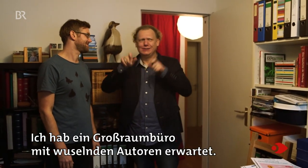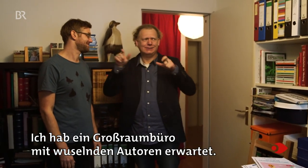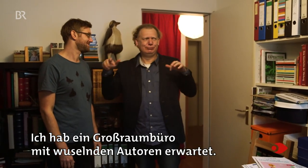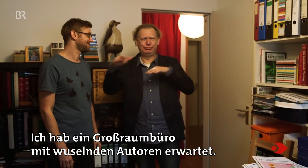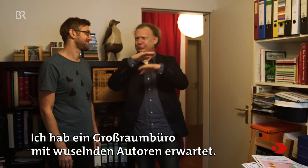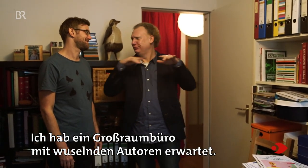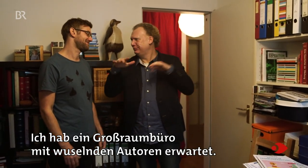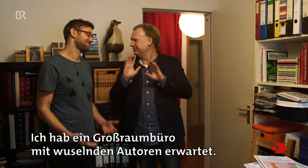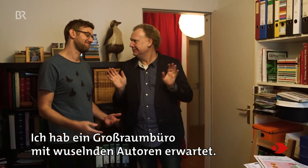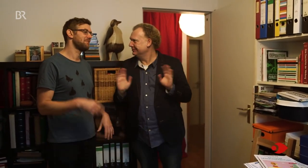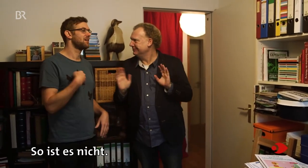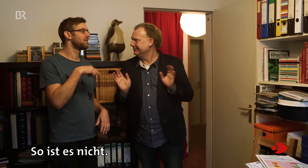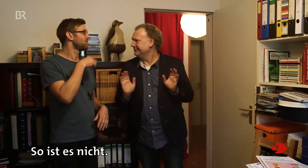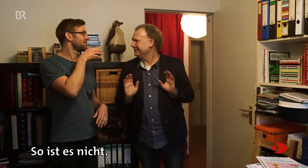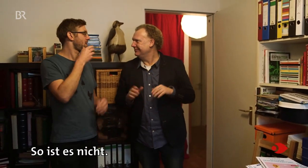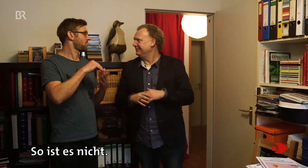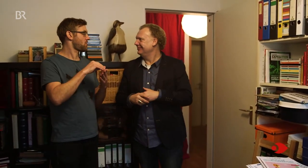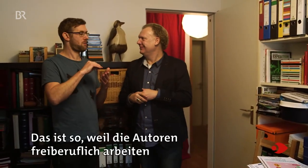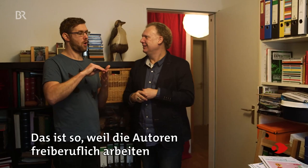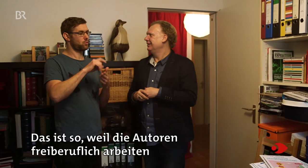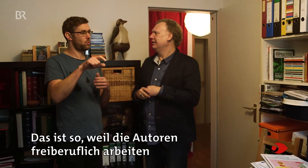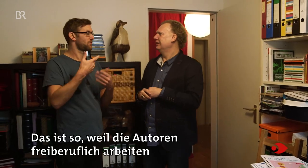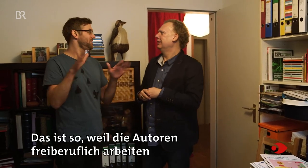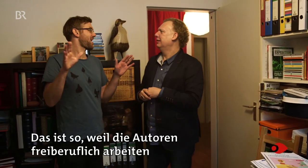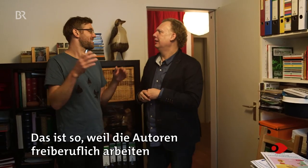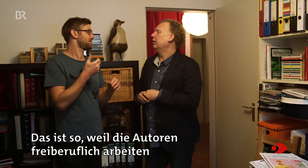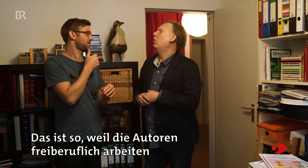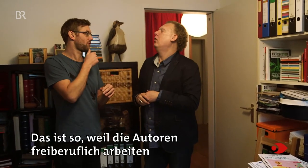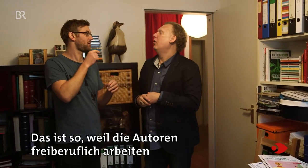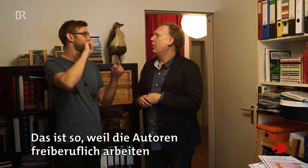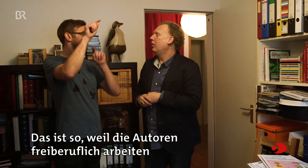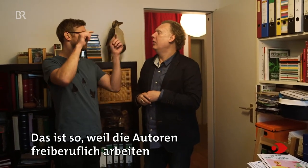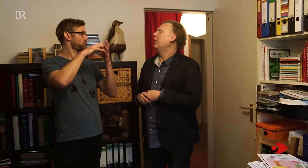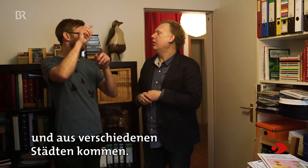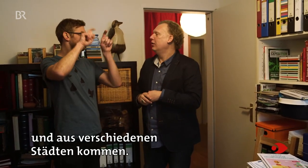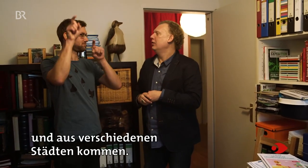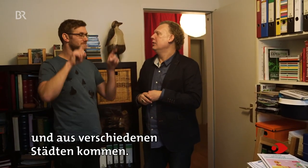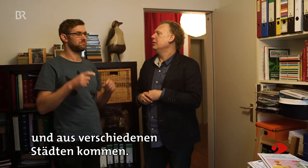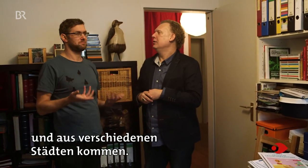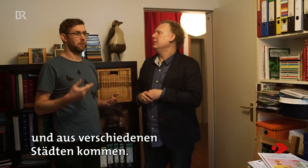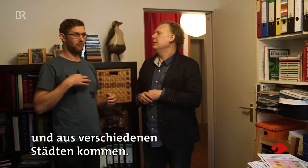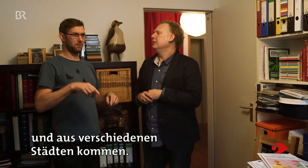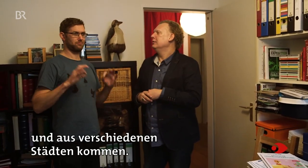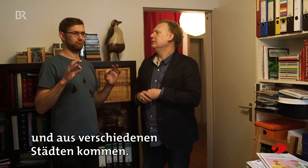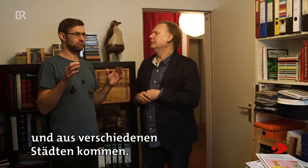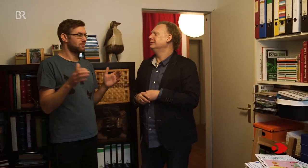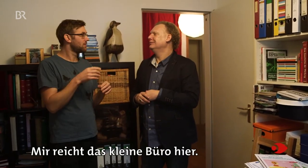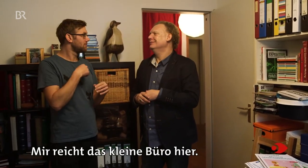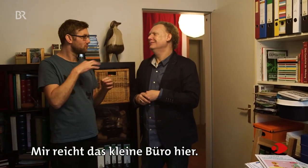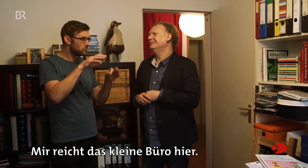wuselnden Autoren erwartet. So ist es nicht. Das ist so, weil die Autoren freiberuflich arbeiten und aus verschiedenen Städten kommen. Mir reicht das